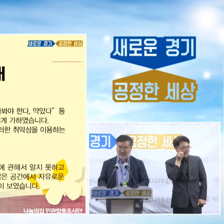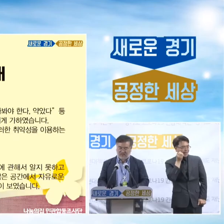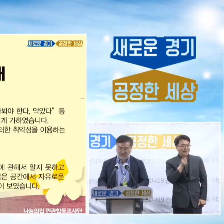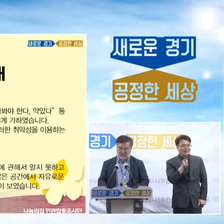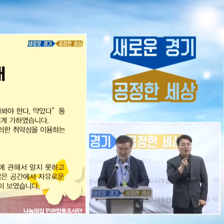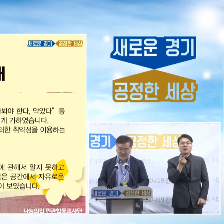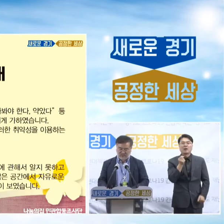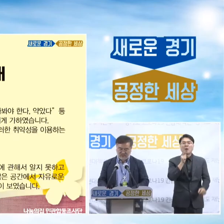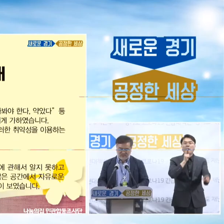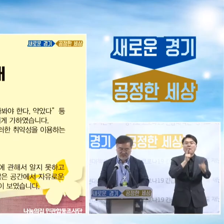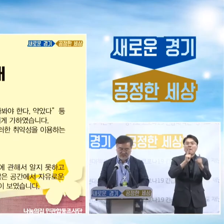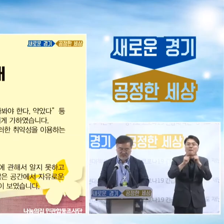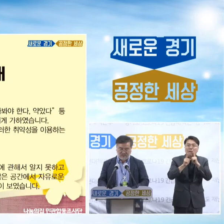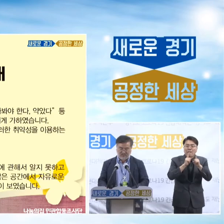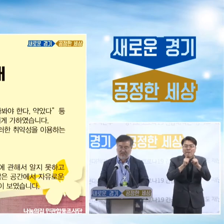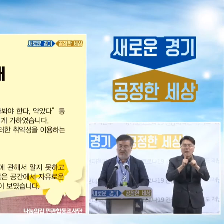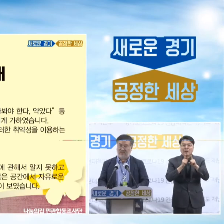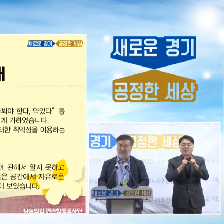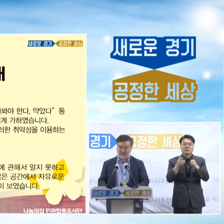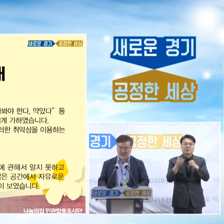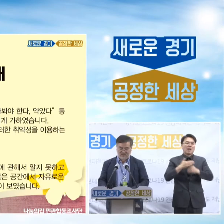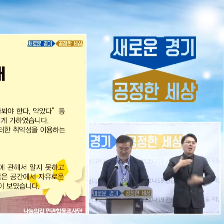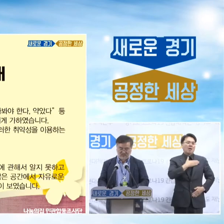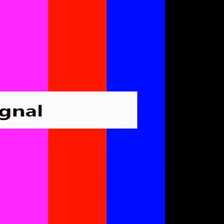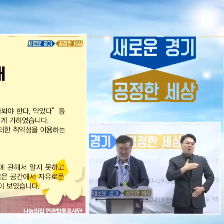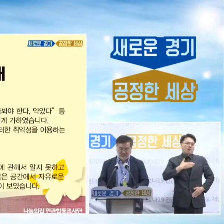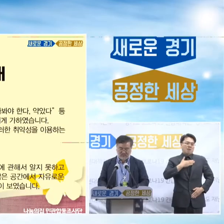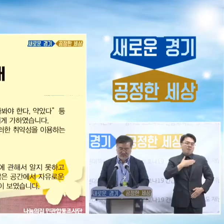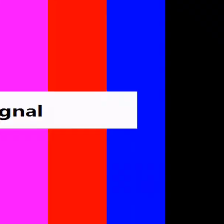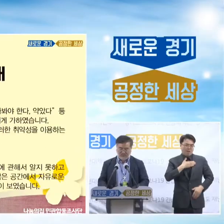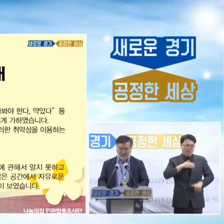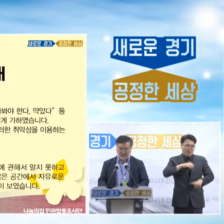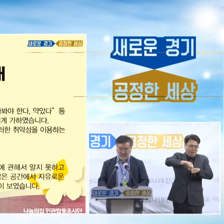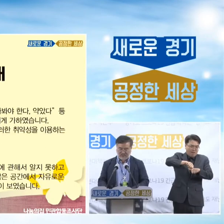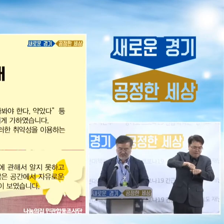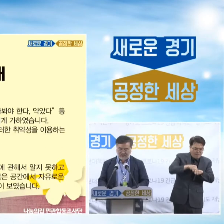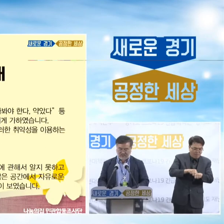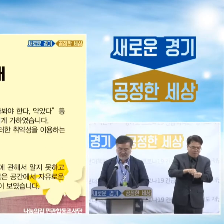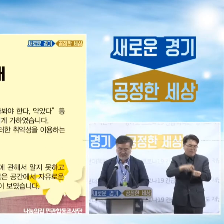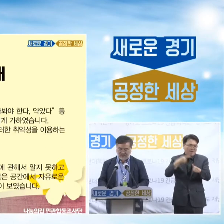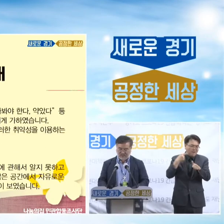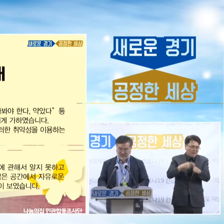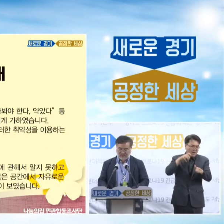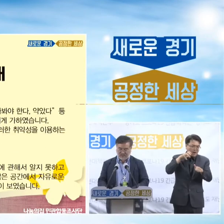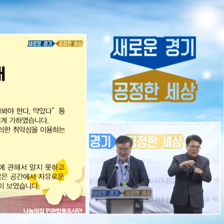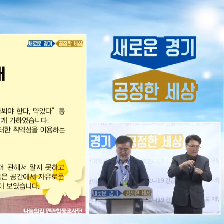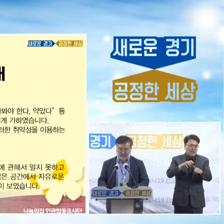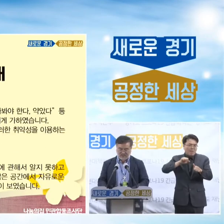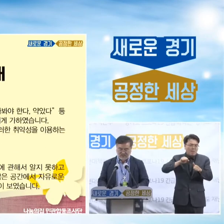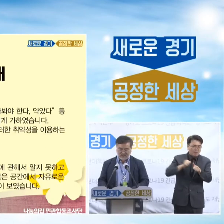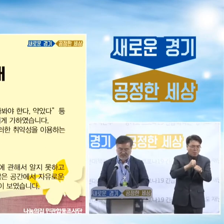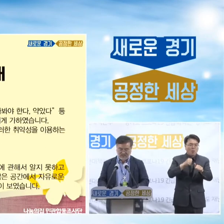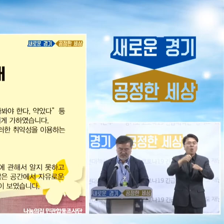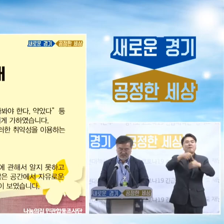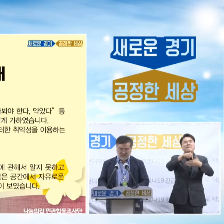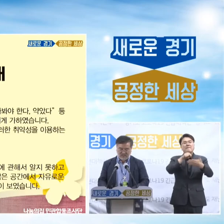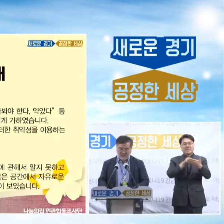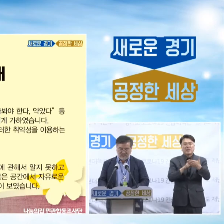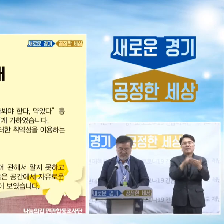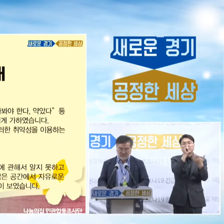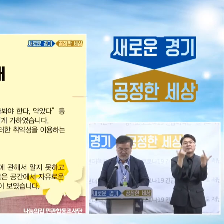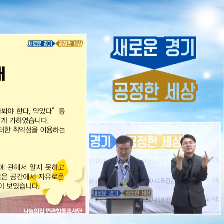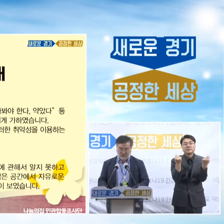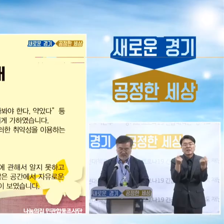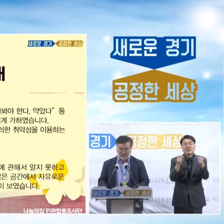언행을 통해서 정서적 학대에 해당하는 그런 언어폭력을 봐야 했습니다. 이러한 정서적 학대는 특히